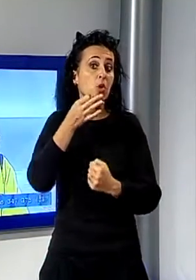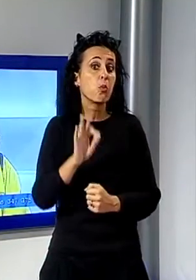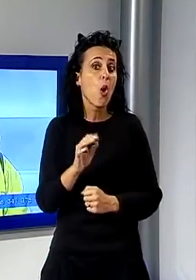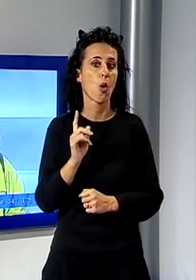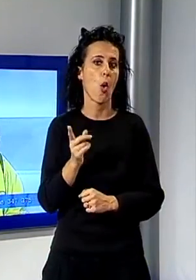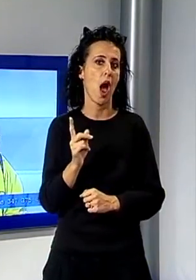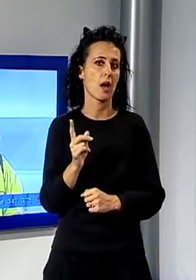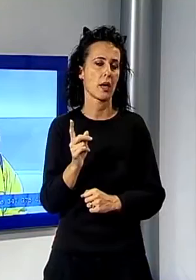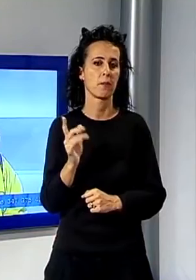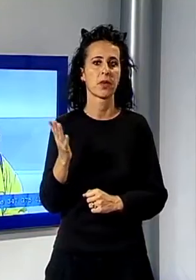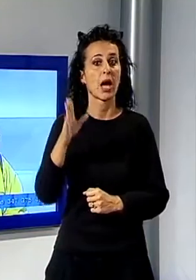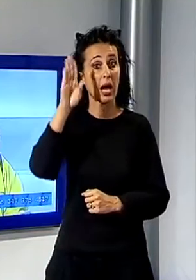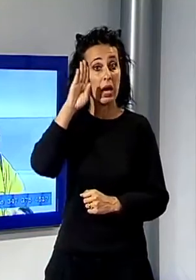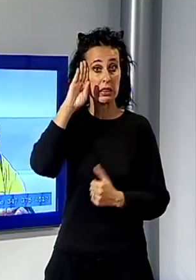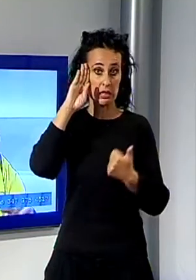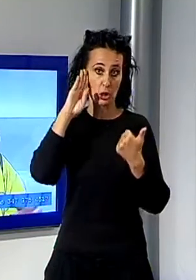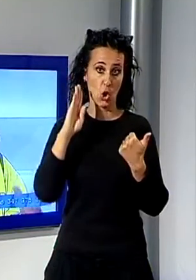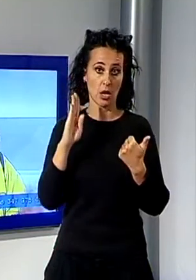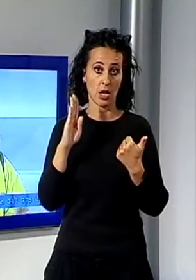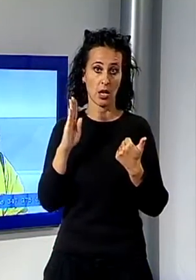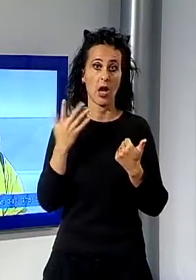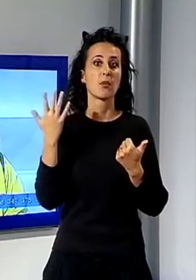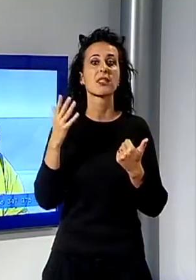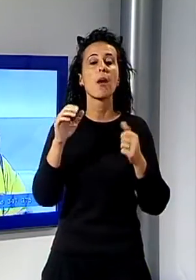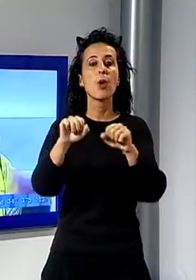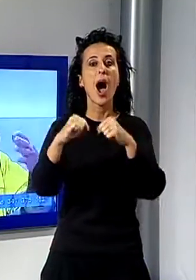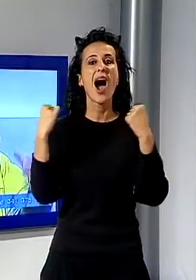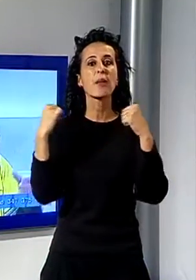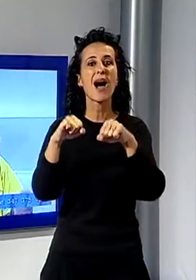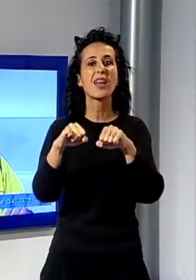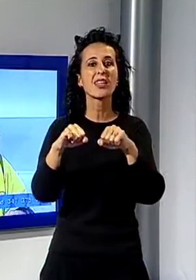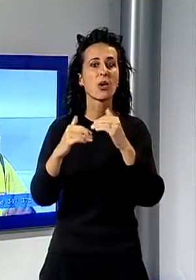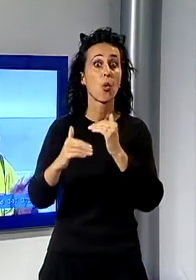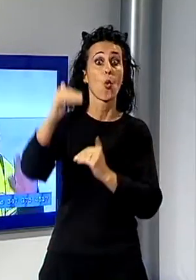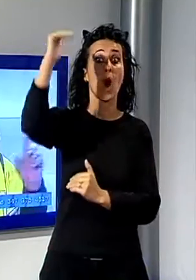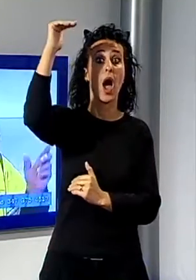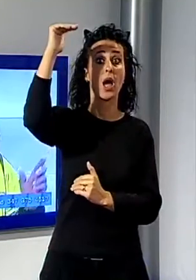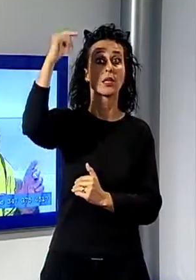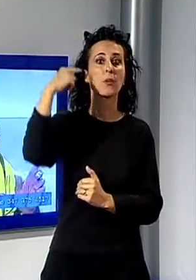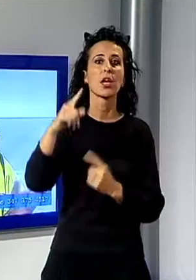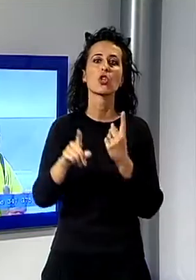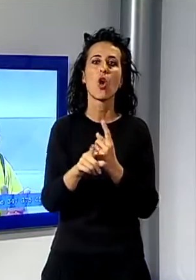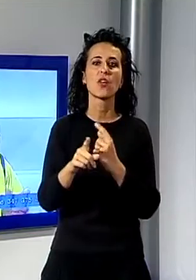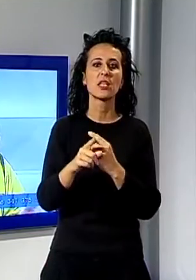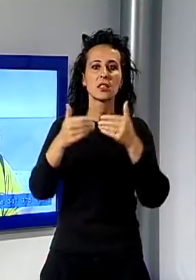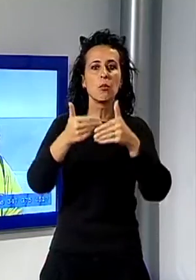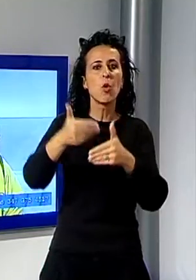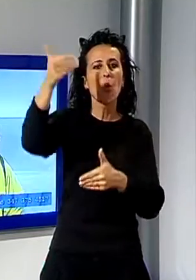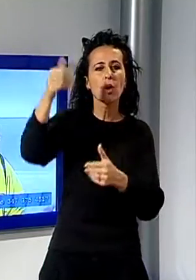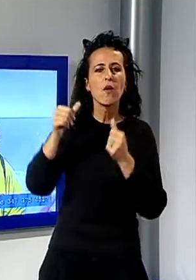stare attenti, per esempio, agli armadi che abbiamo in casa, quelli alti, che andrebbero fissati alle pareti, per evitare che con